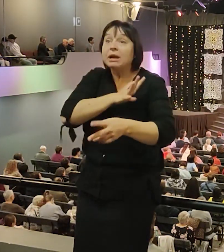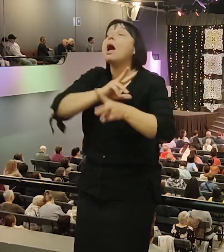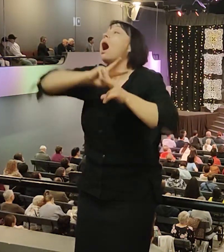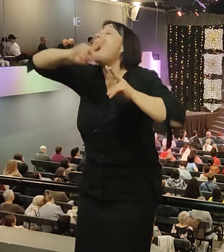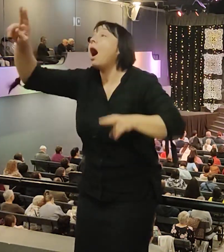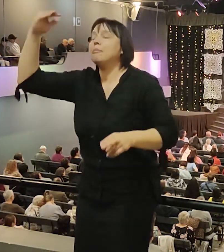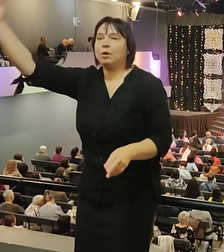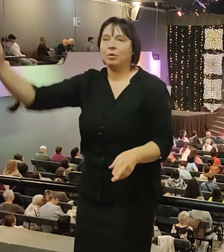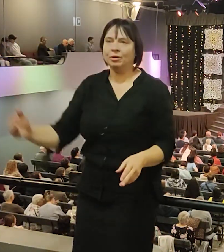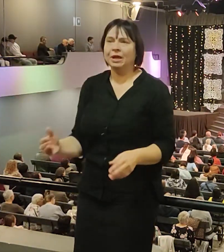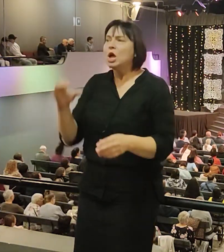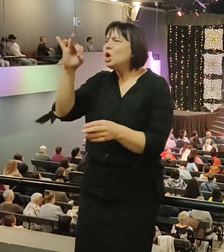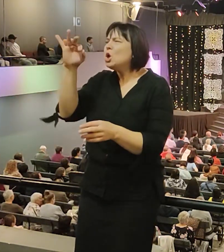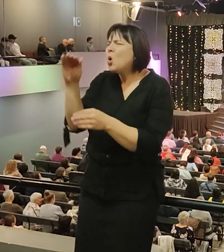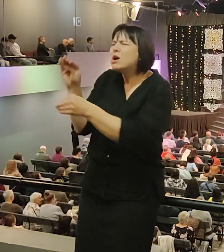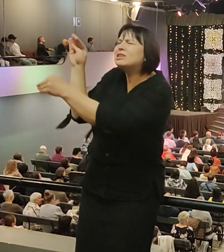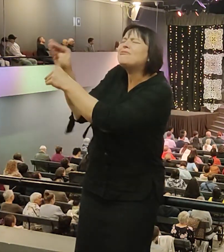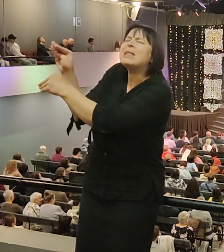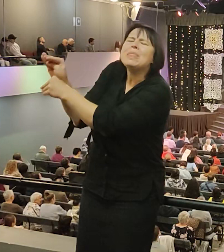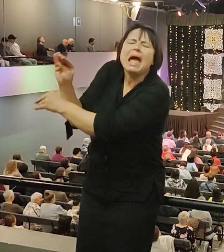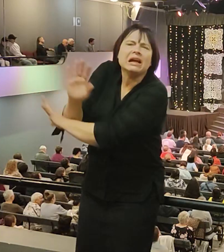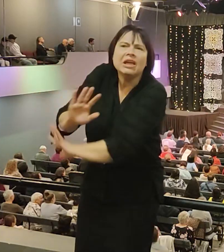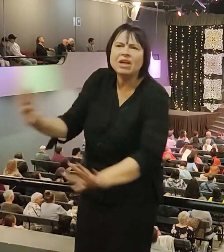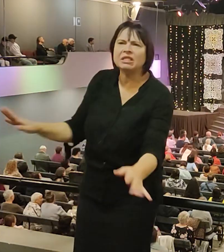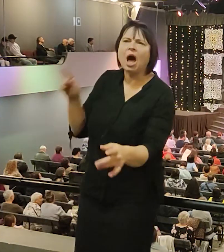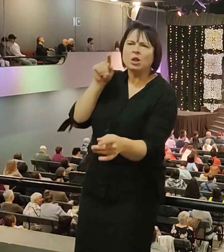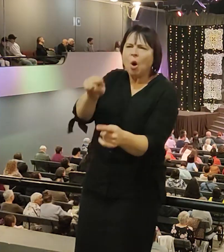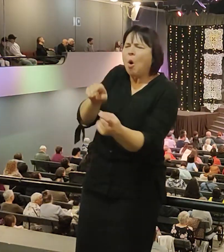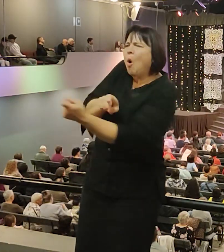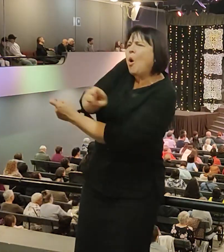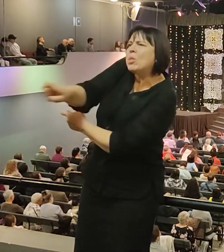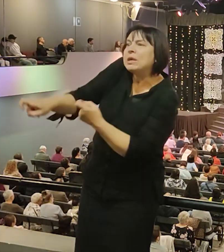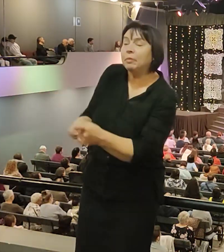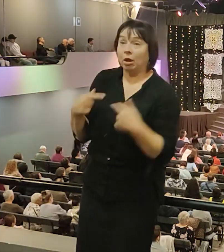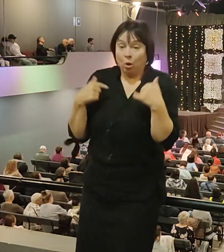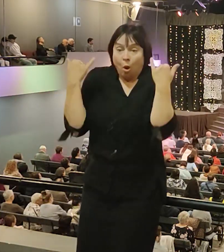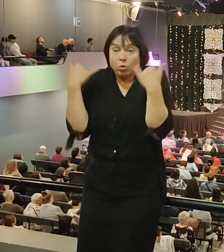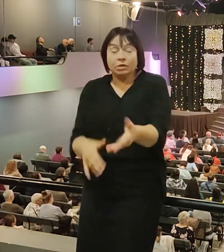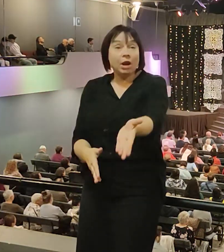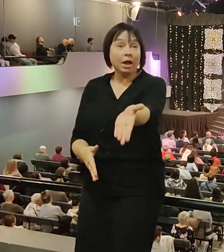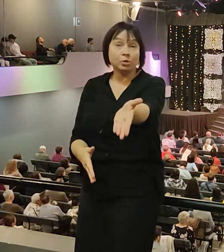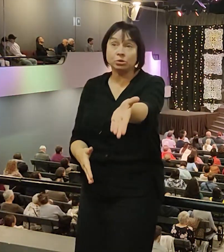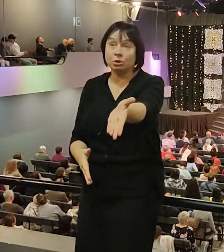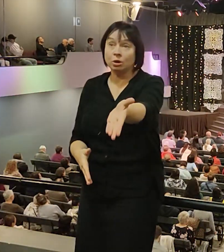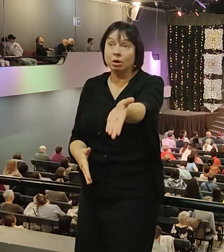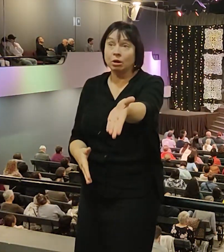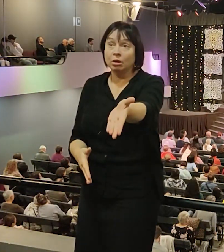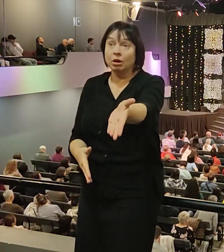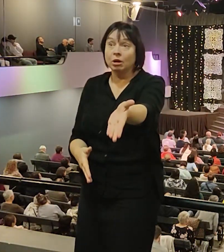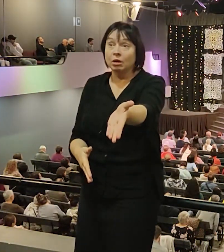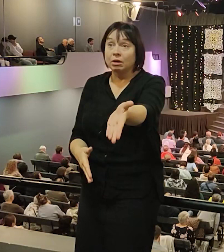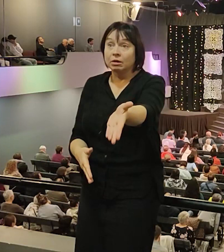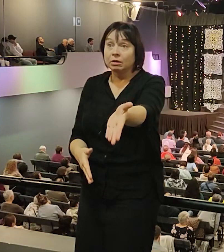Иосиф не клеветал. Он не сплетничал. Это для меня вообще поразительно. Что